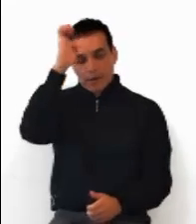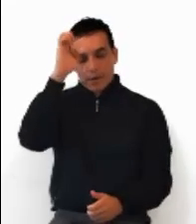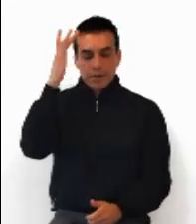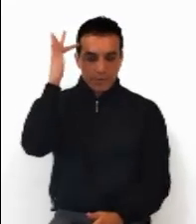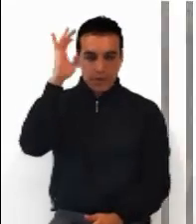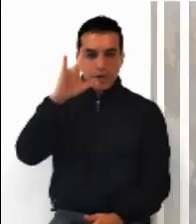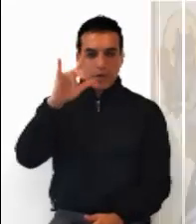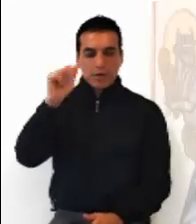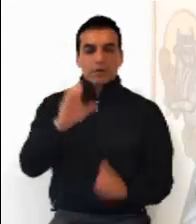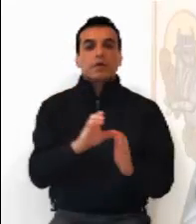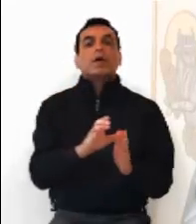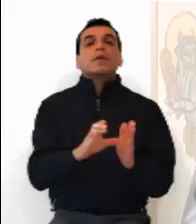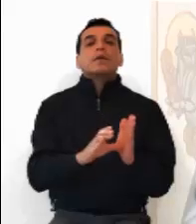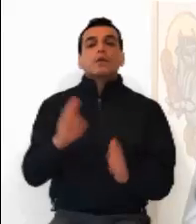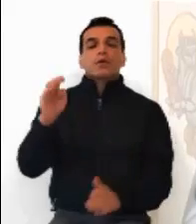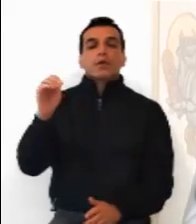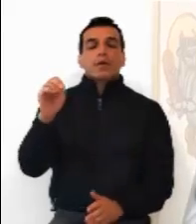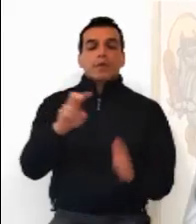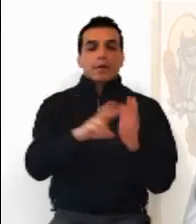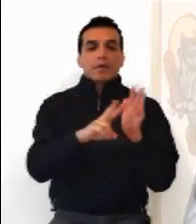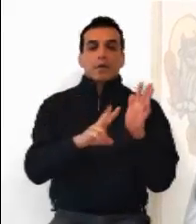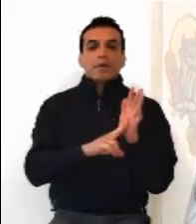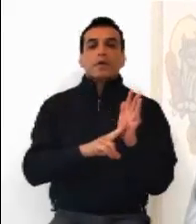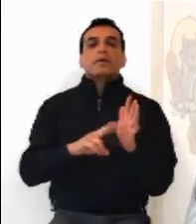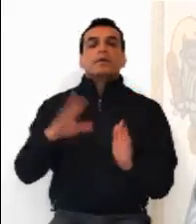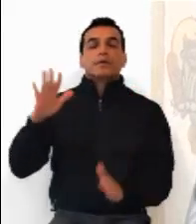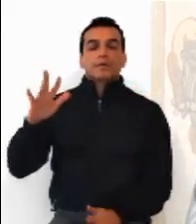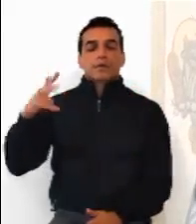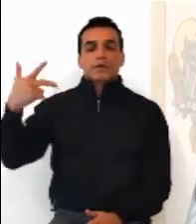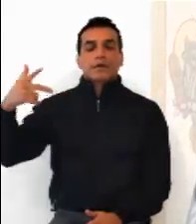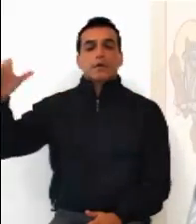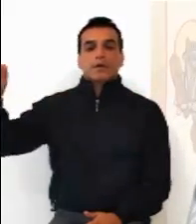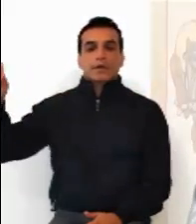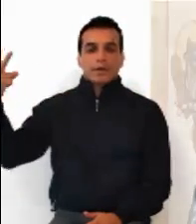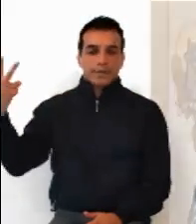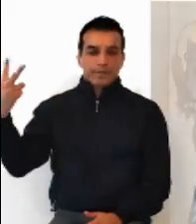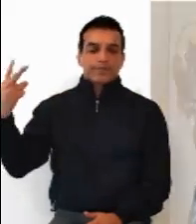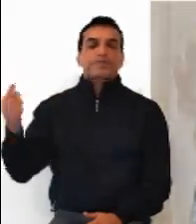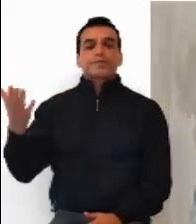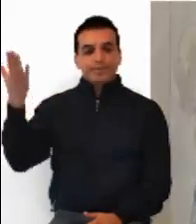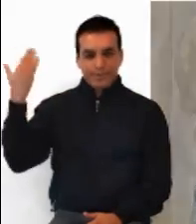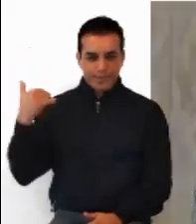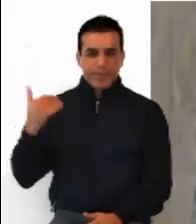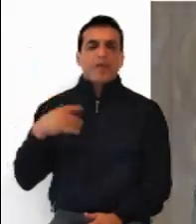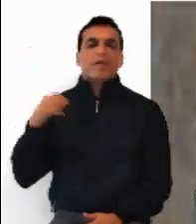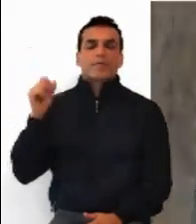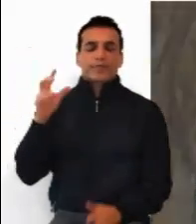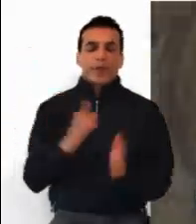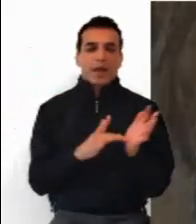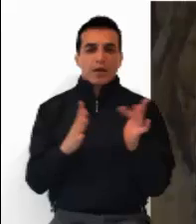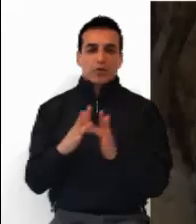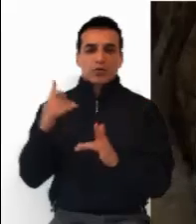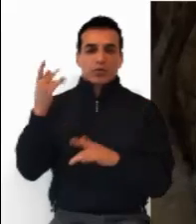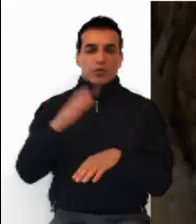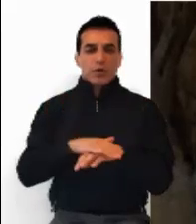Evangelio de San Lucas, capítulo 9, versículos del 57 al 62. En aquel tiempo, mientras